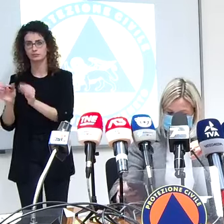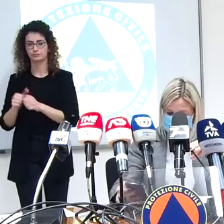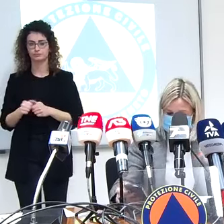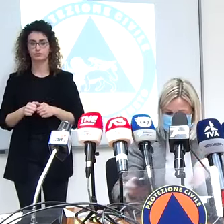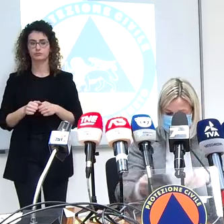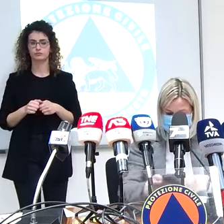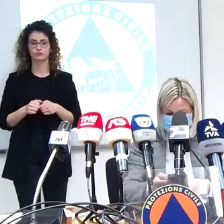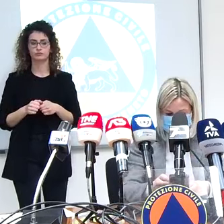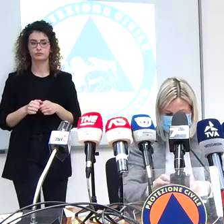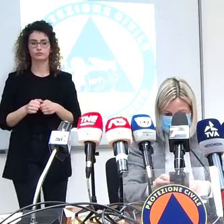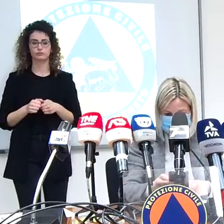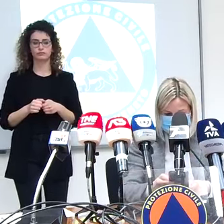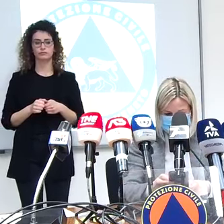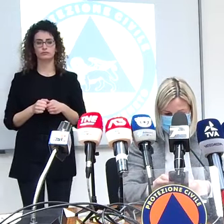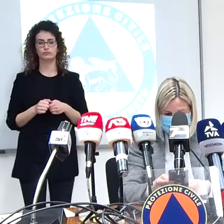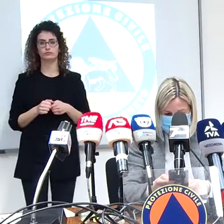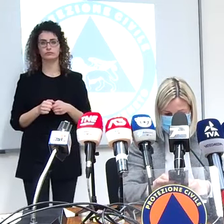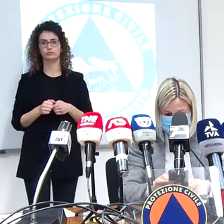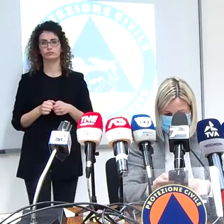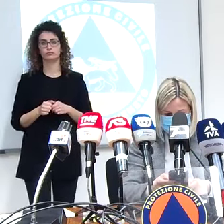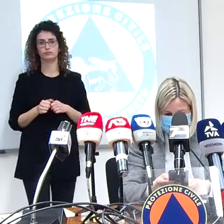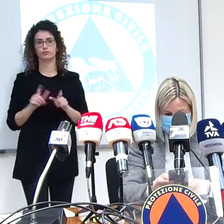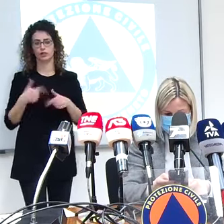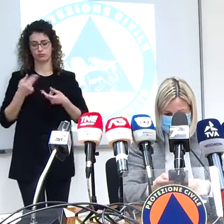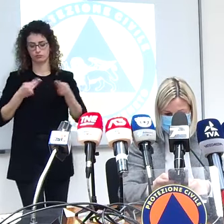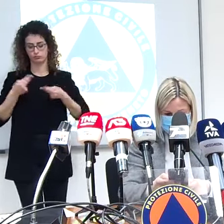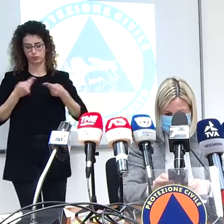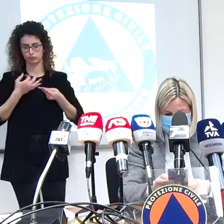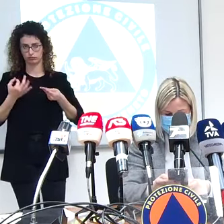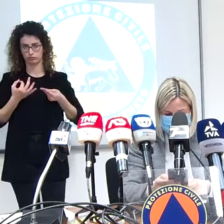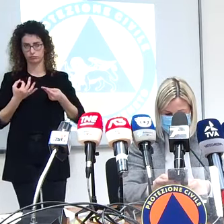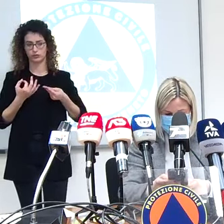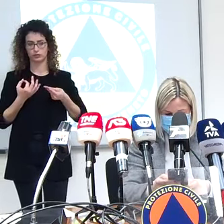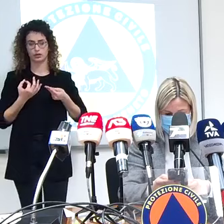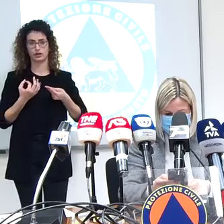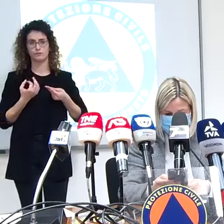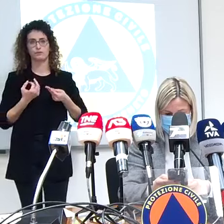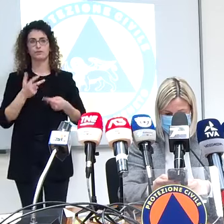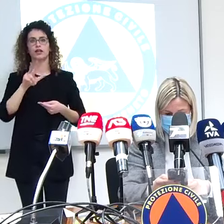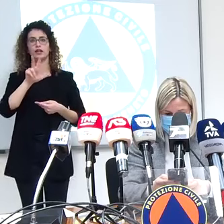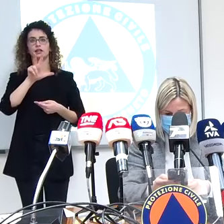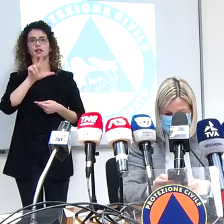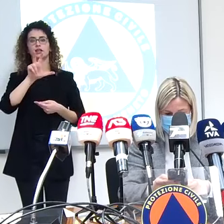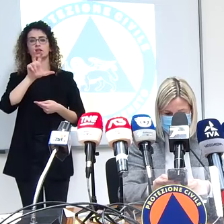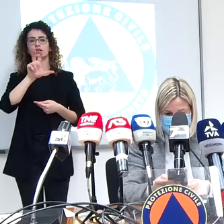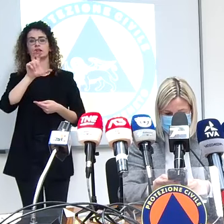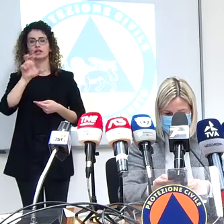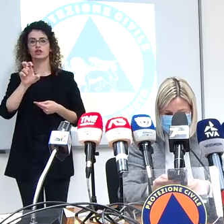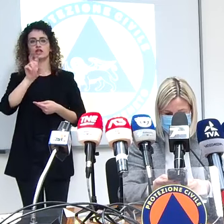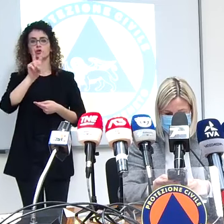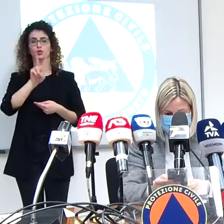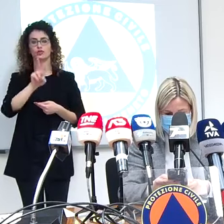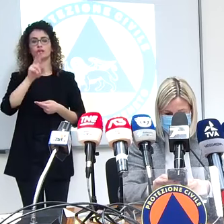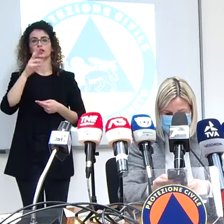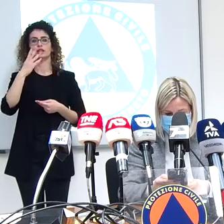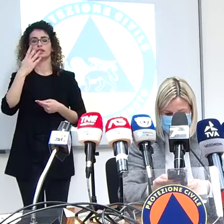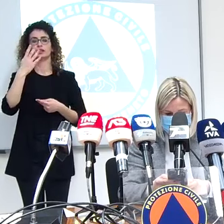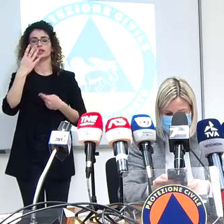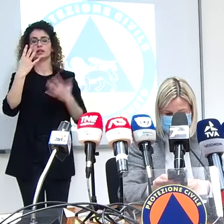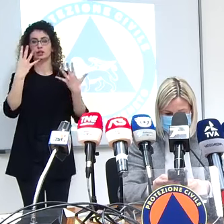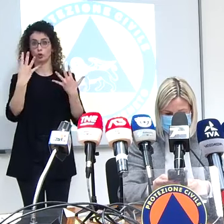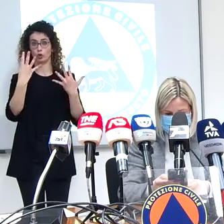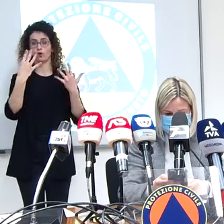vi faccio anche poi adesso vi faccio il conteggio corretto sono 329.940 meno 171